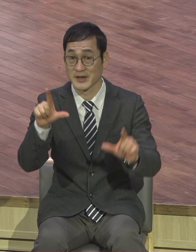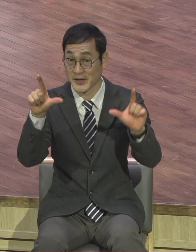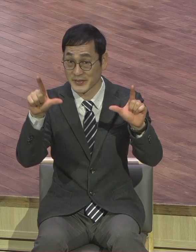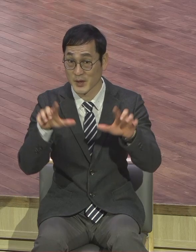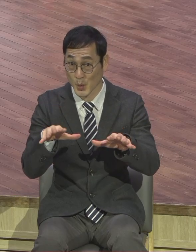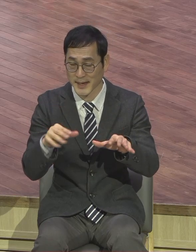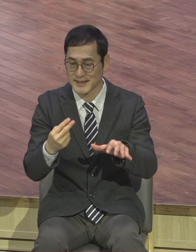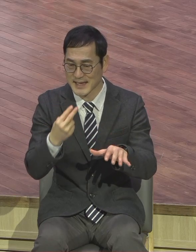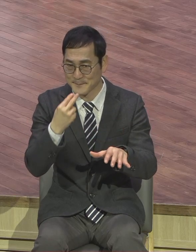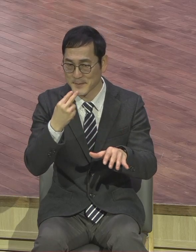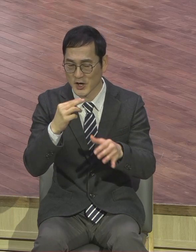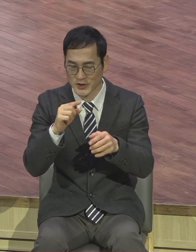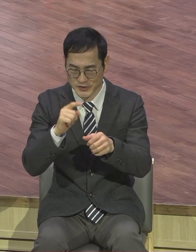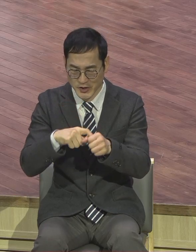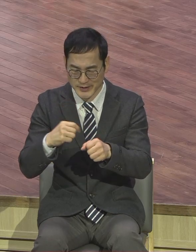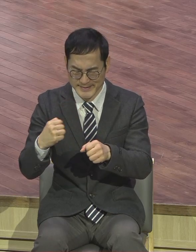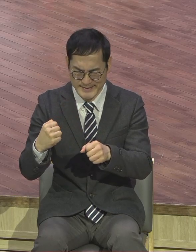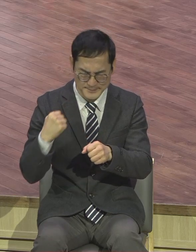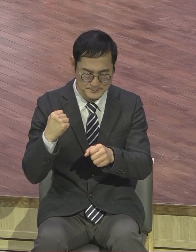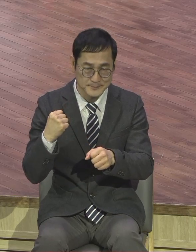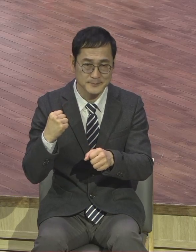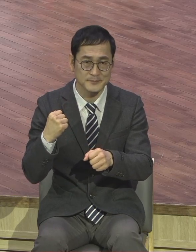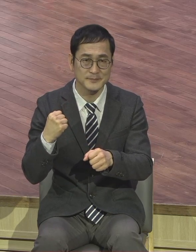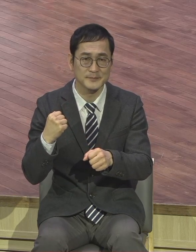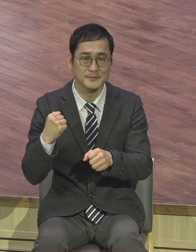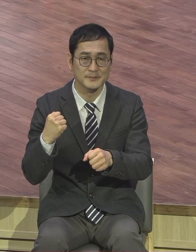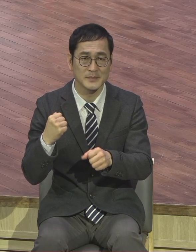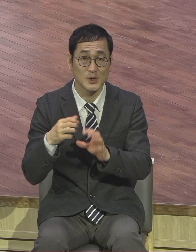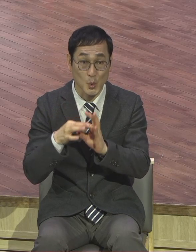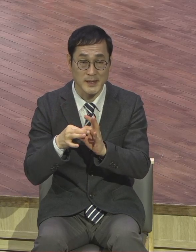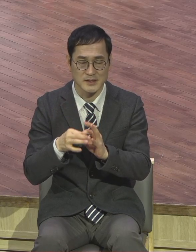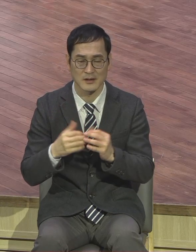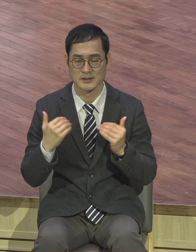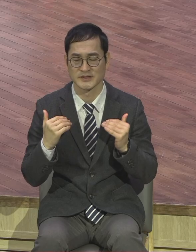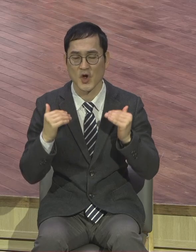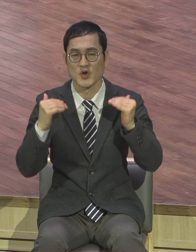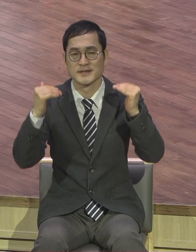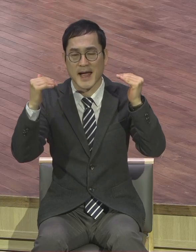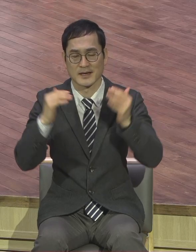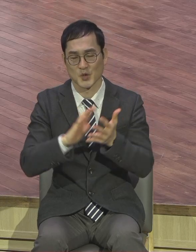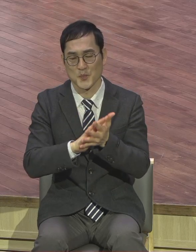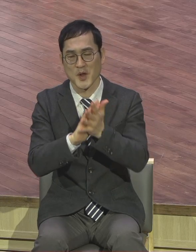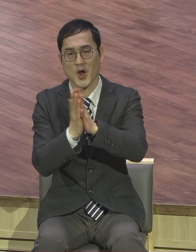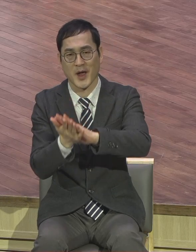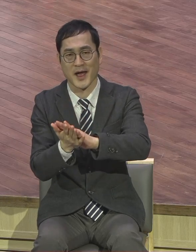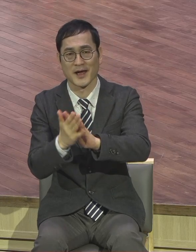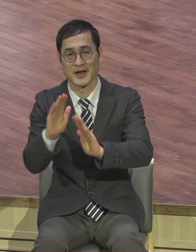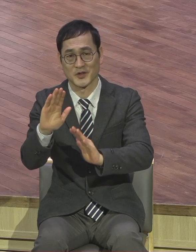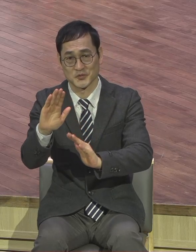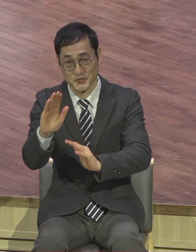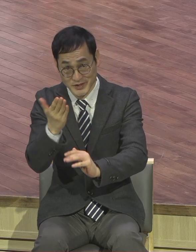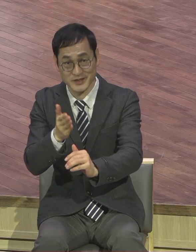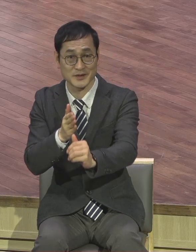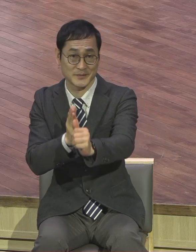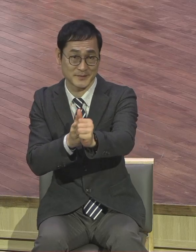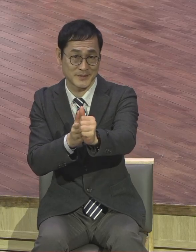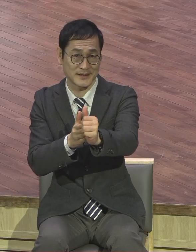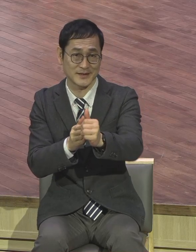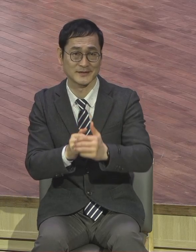일으키는 성장과 변화의 주역으로 당당히 서시기를 주님으로 축복합니다. 그럼 첫째로